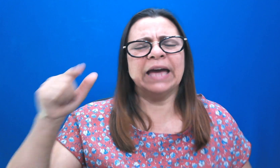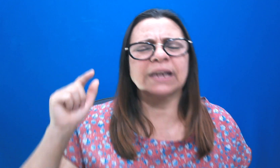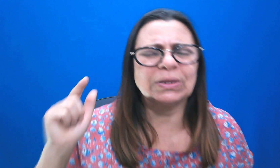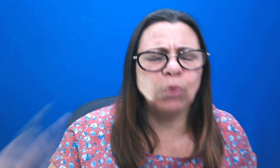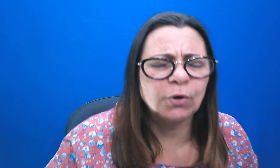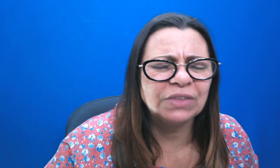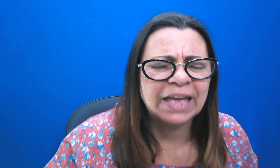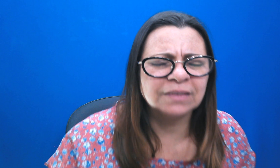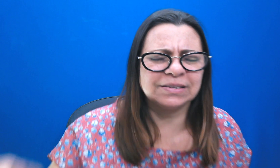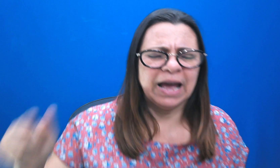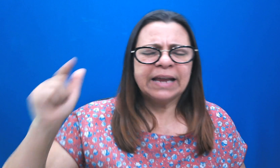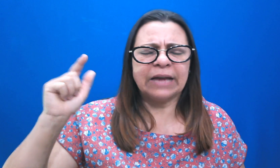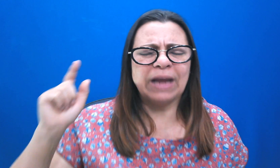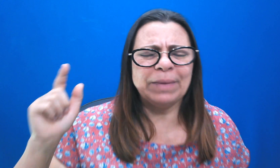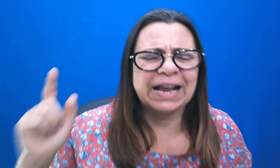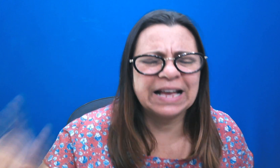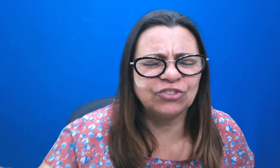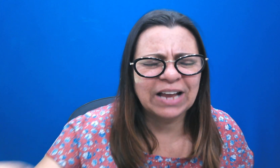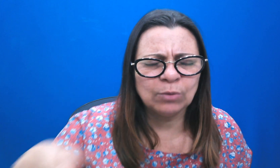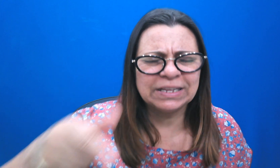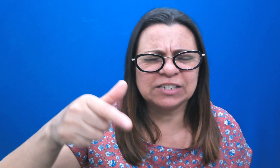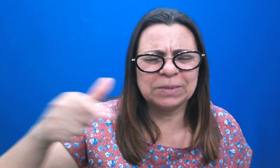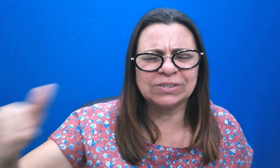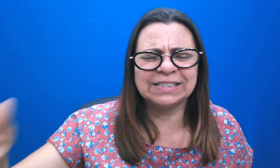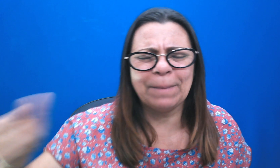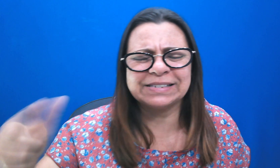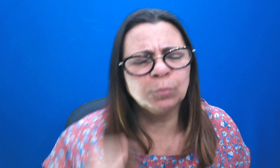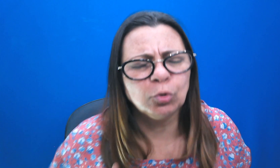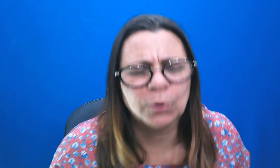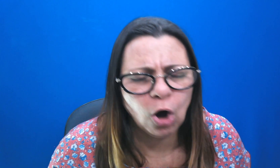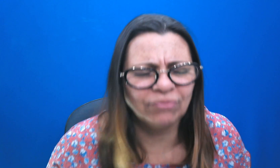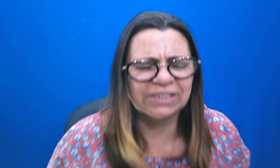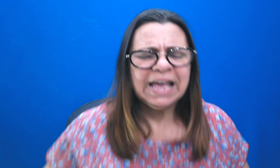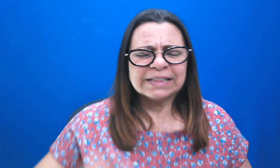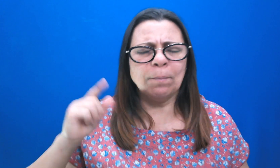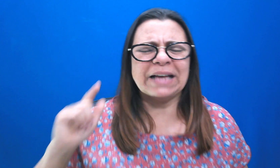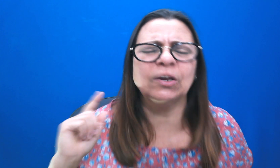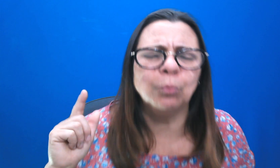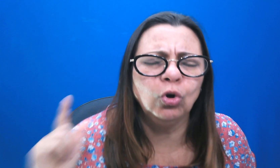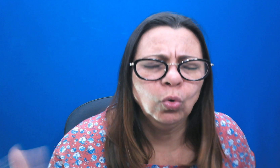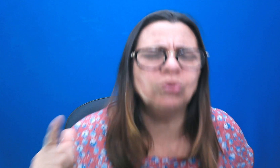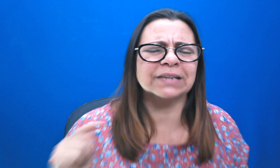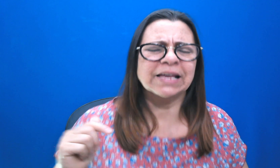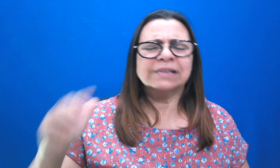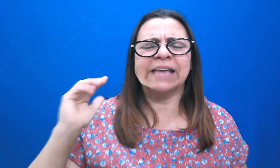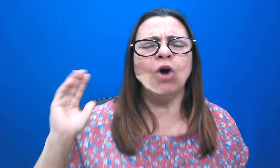Entra com a tua providência. Quero orar pela casa de cada uma dessas pessoas que está passando por provas. Estão passando por lutas. Senhor,